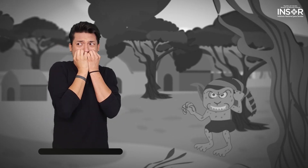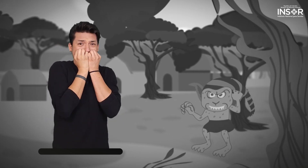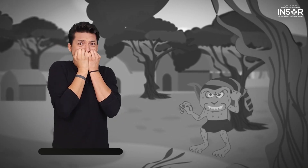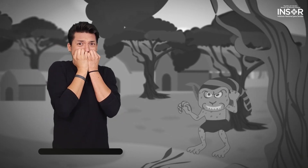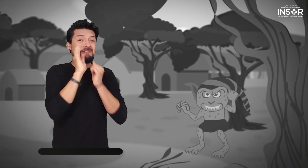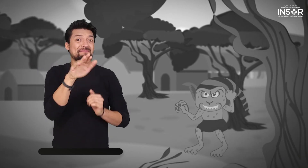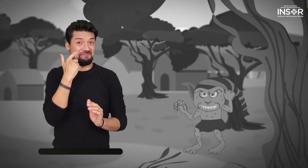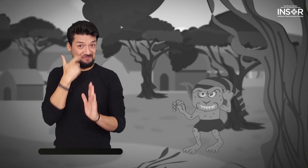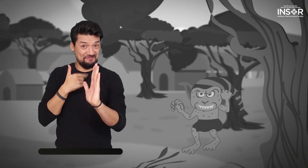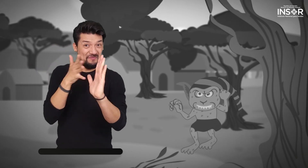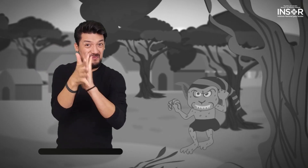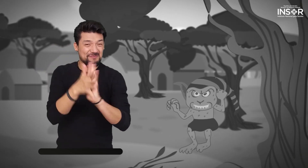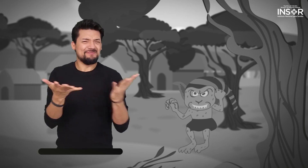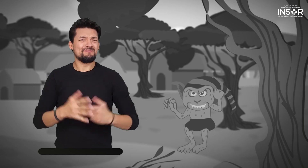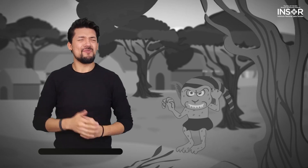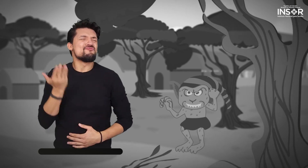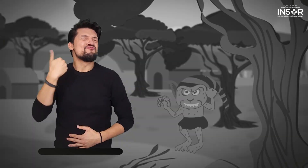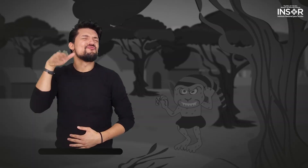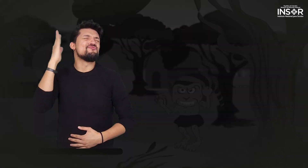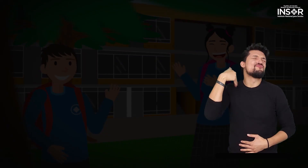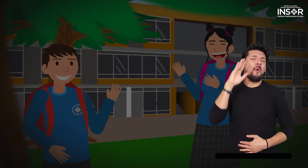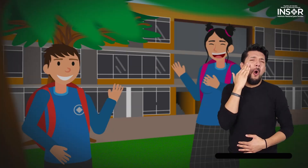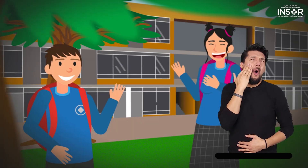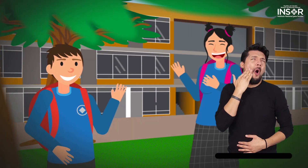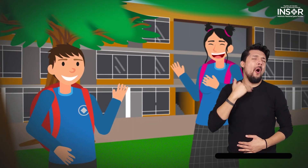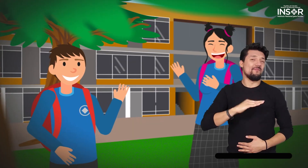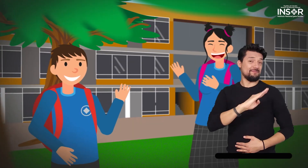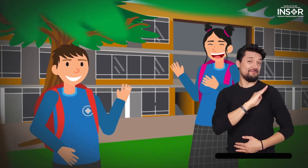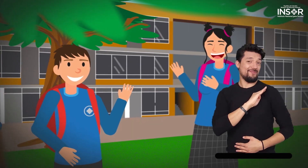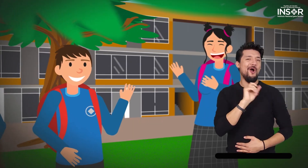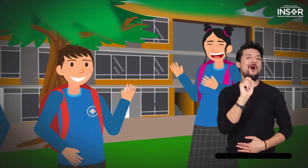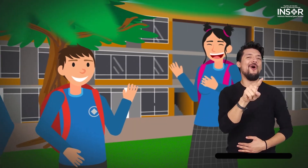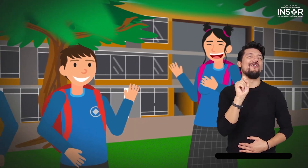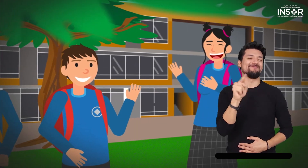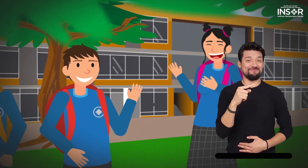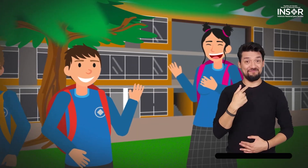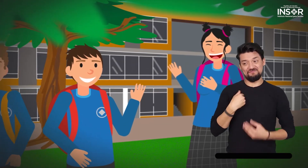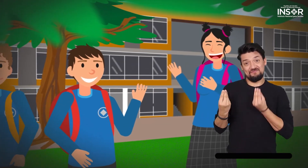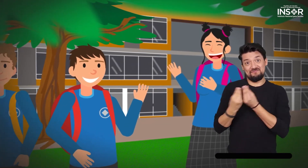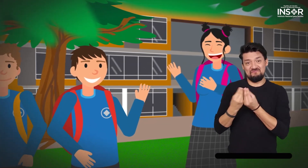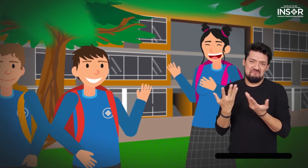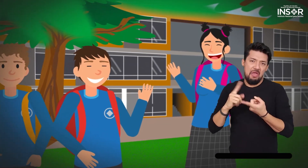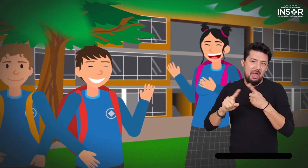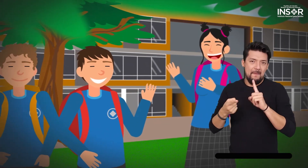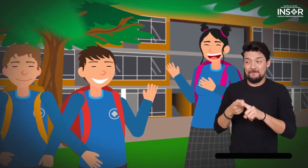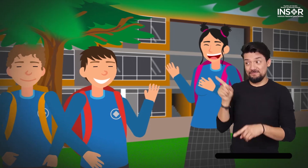Les voy a contar qué pasó. Sucedió hace mucho tiempo, cuando unos amigos sordos estaban en un